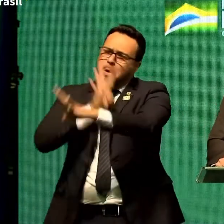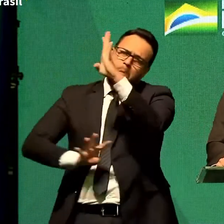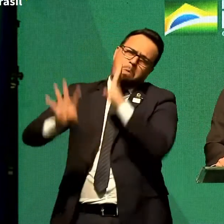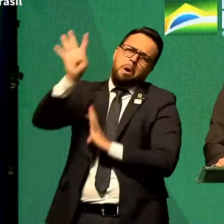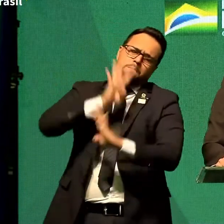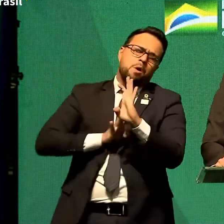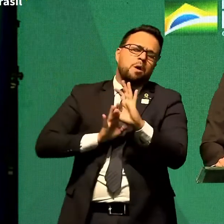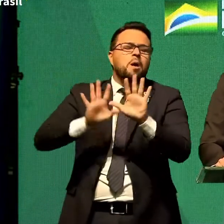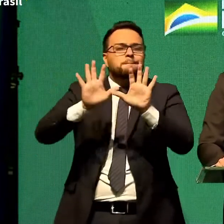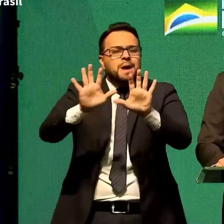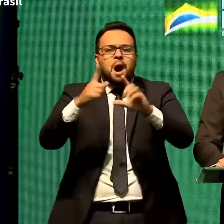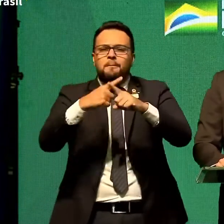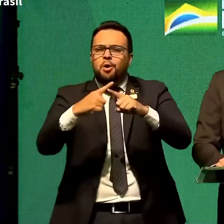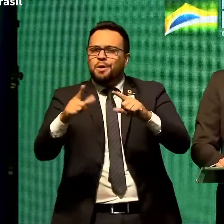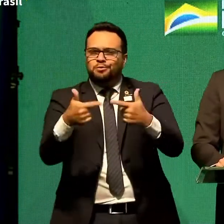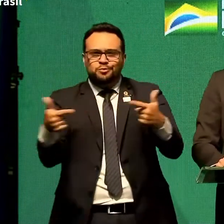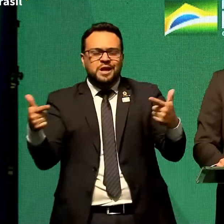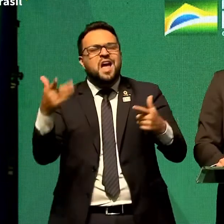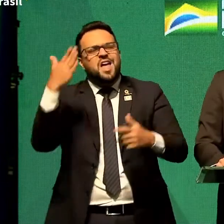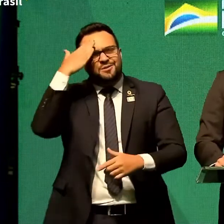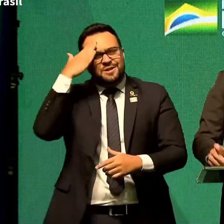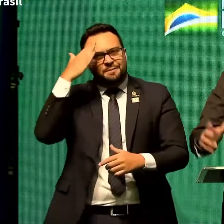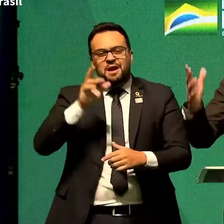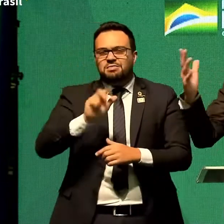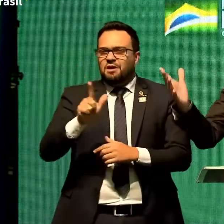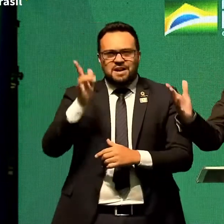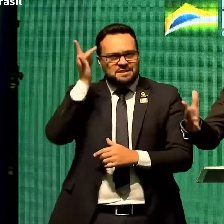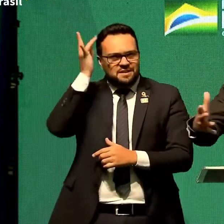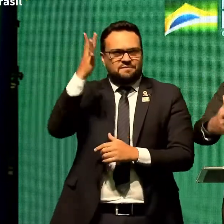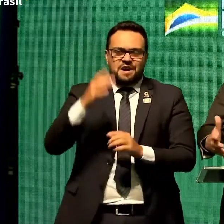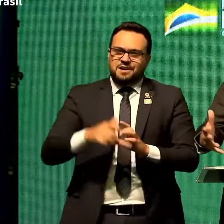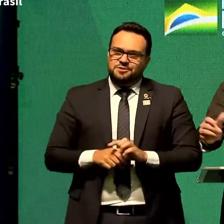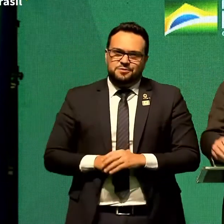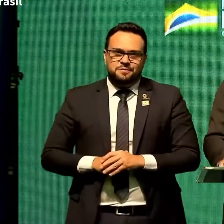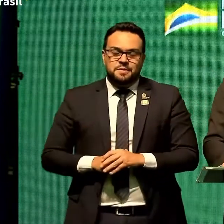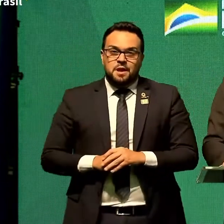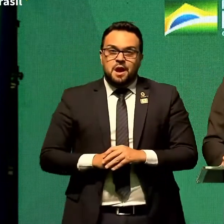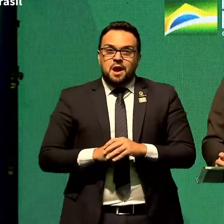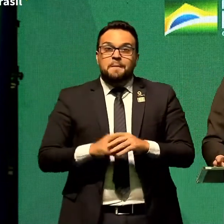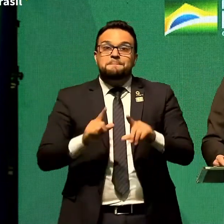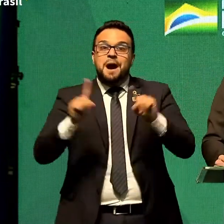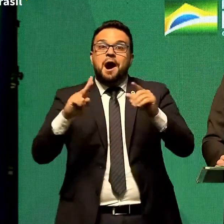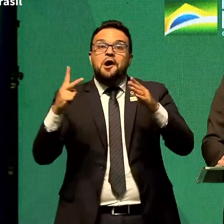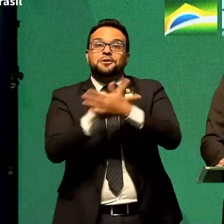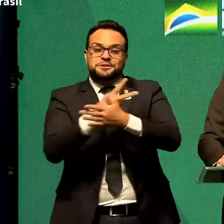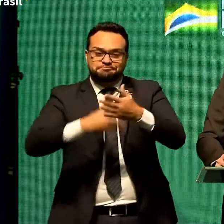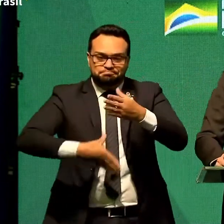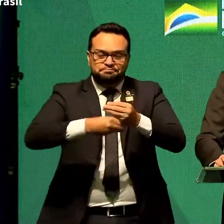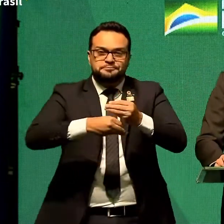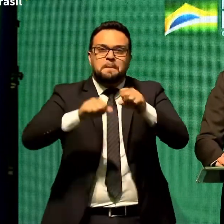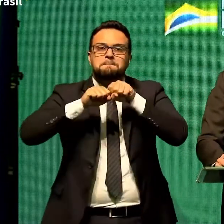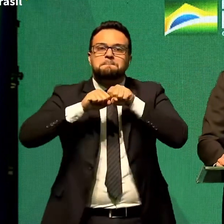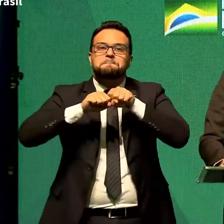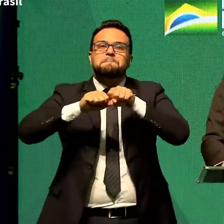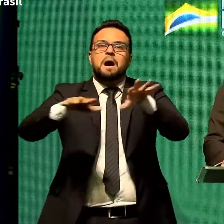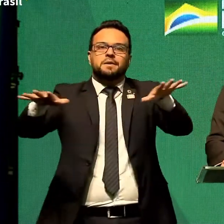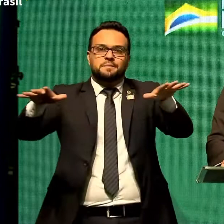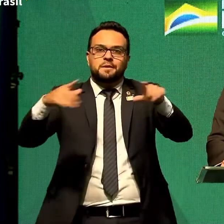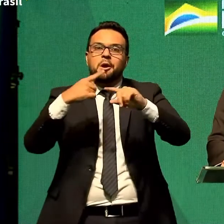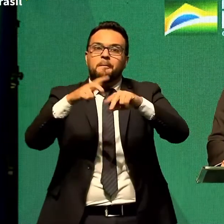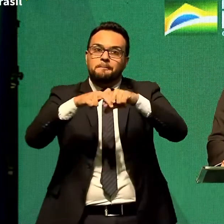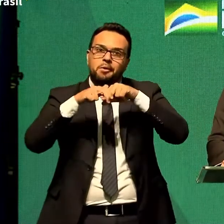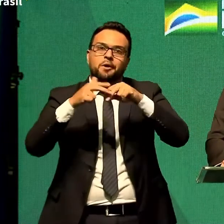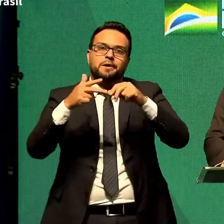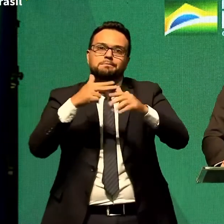tem problema. Sabia que não ia ser fácil. Pegamos o extra da pandemia que é lamentável porque vem mortes atrás disso.